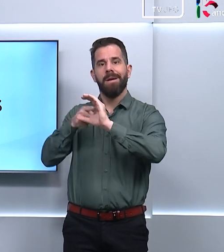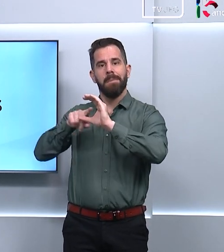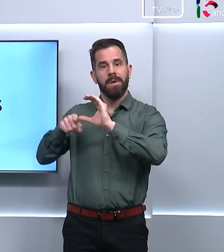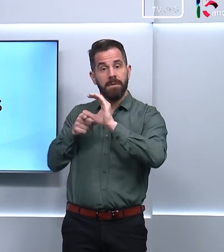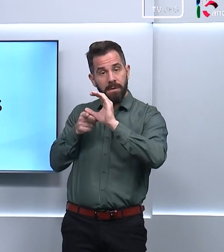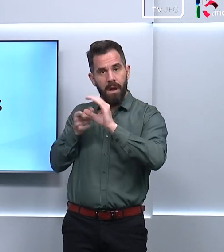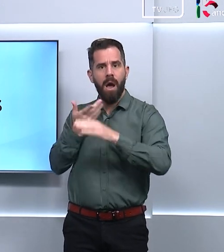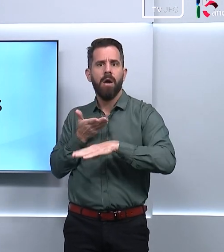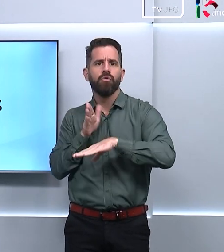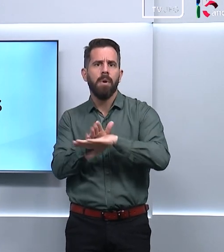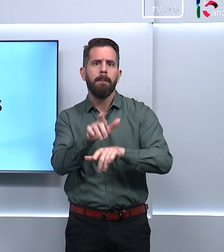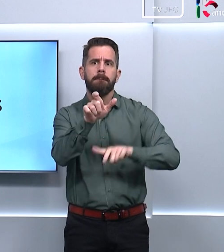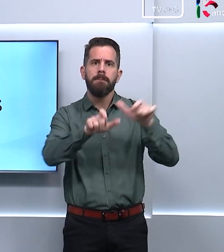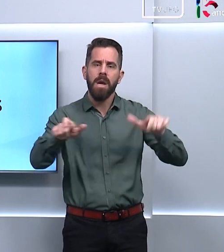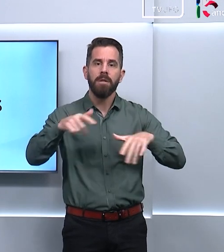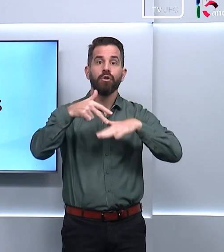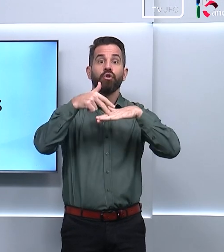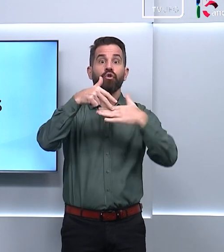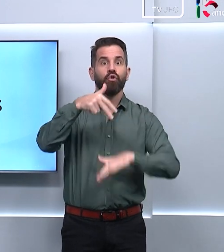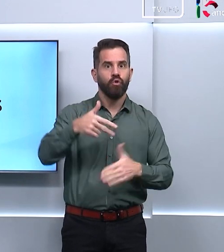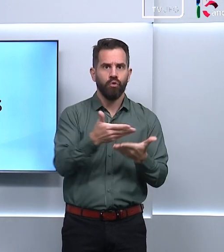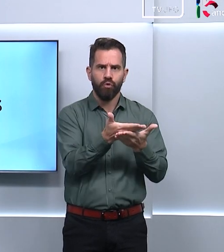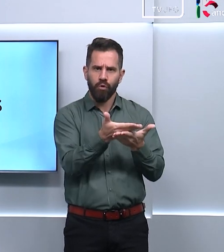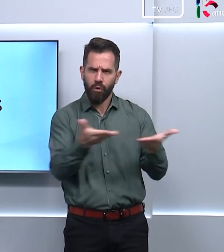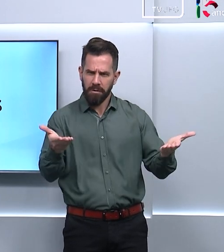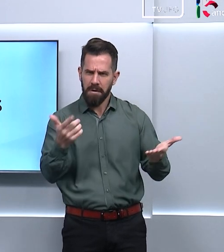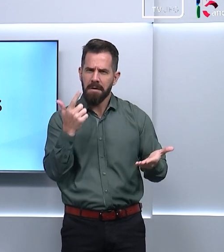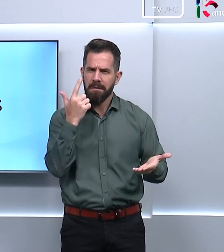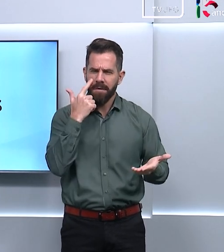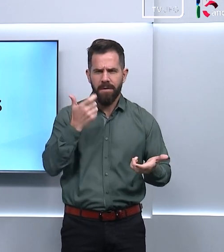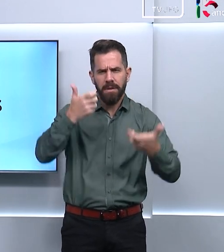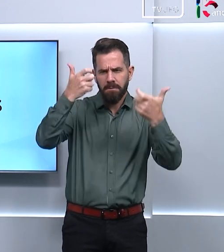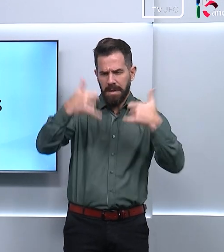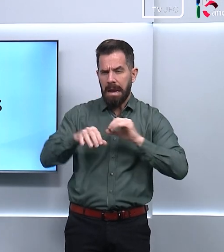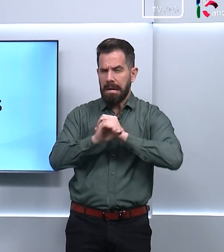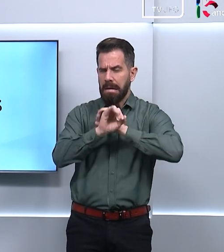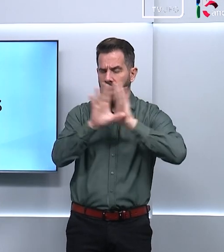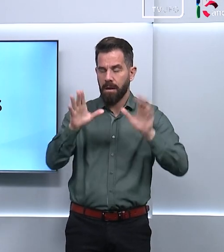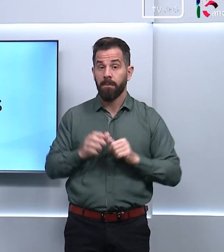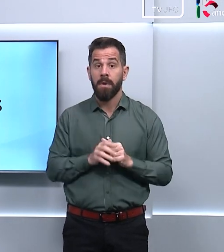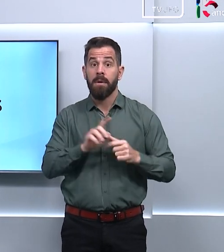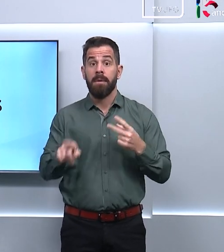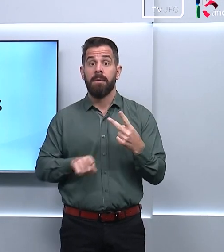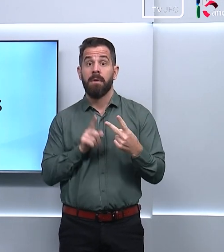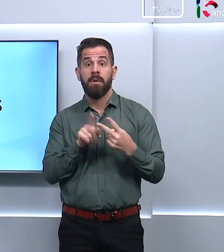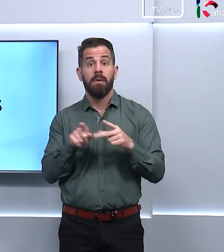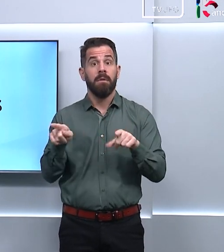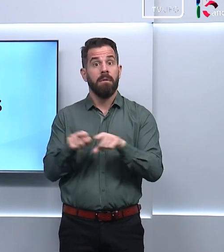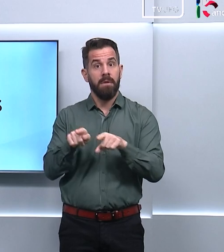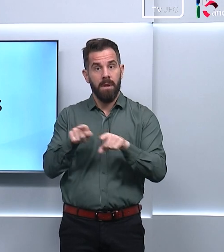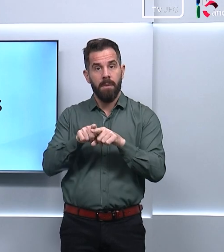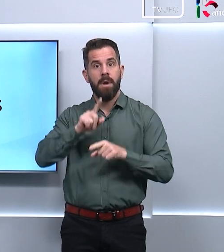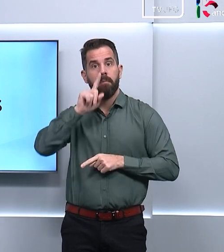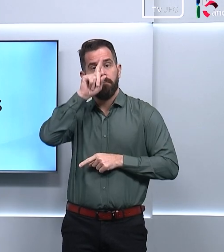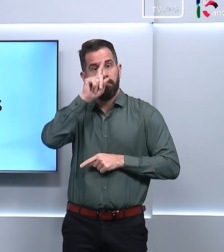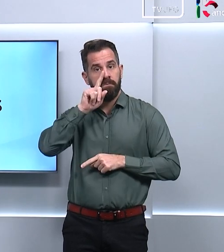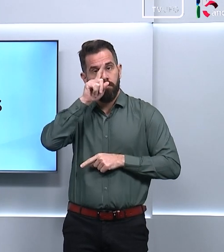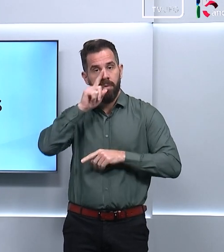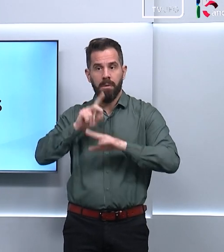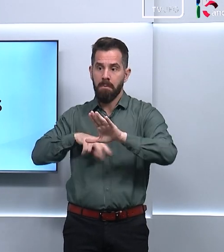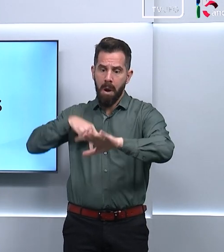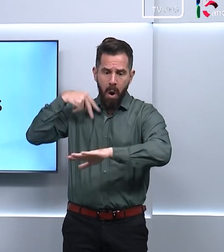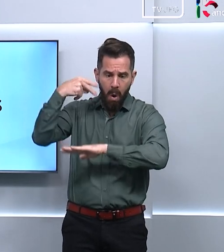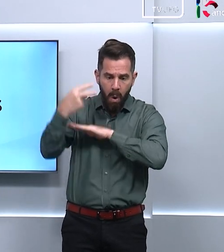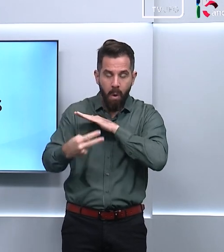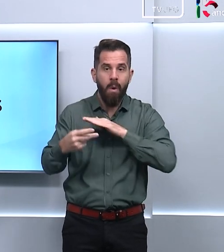pessoas em vulnerabilidade social. Também vamos te contar os riscos do mergulho em águas rasas.